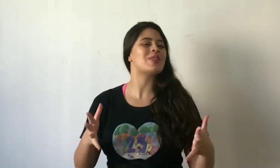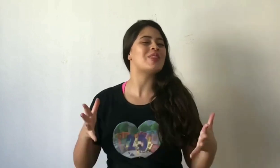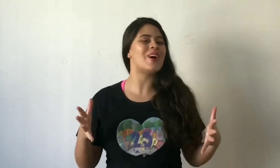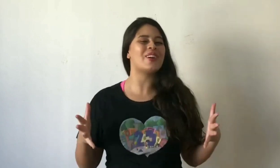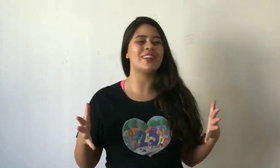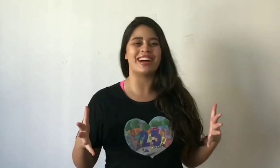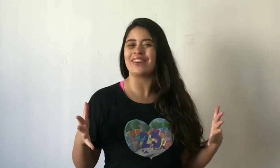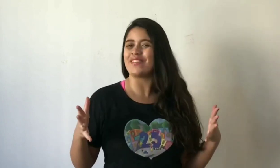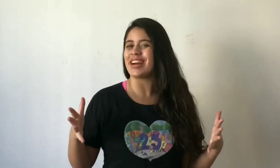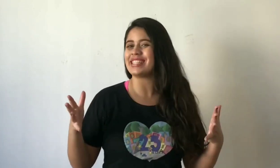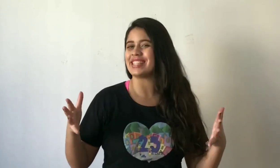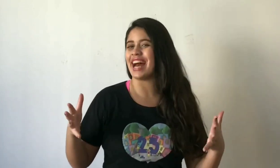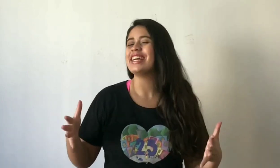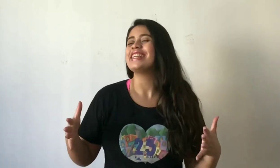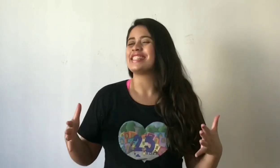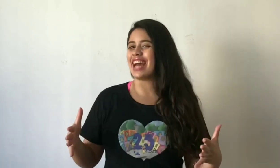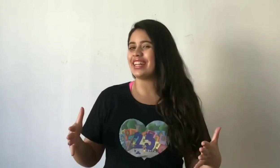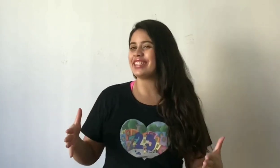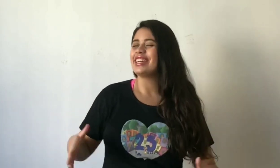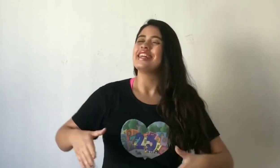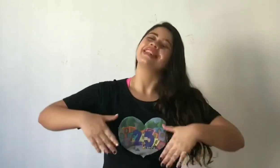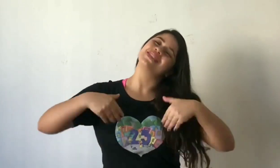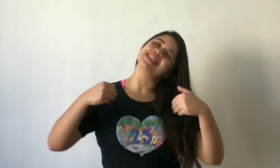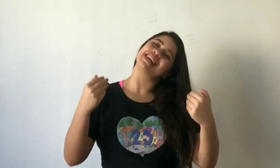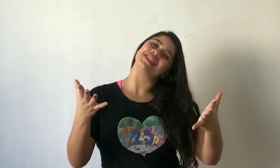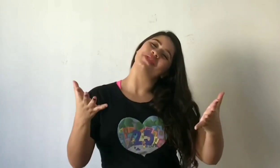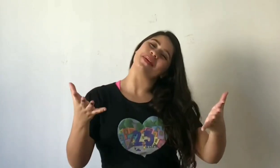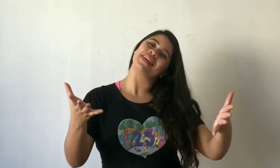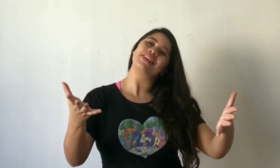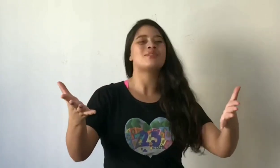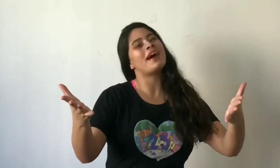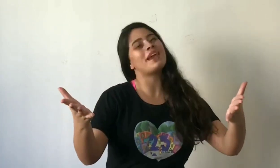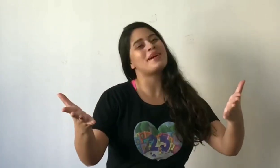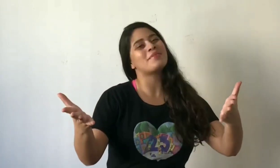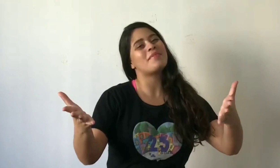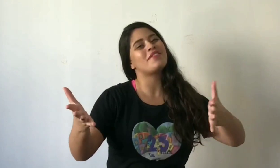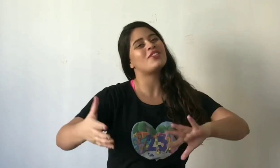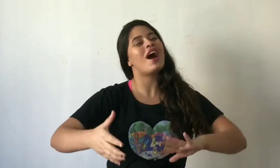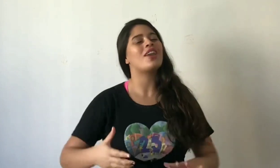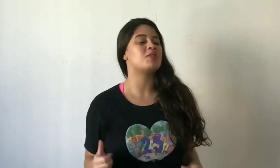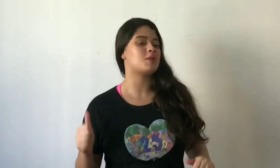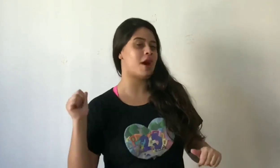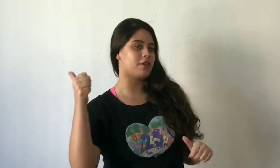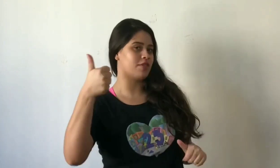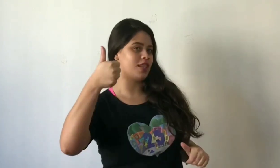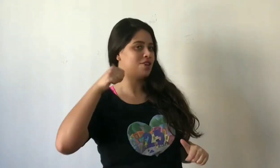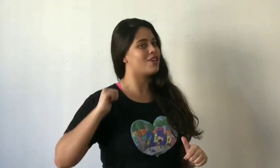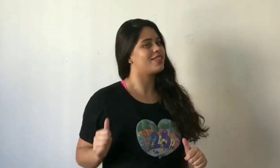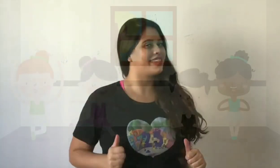logo, logo passar, certo? Então, sejam bem-vindos para mais uma videoaula. Eu espero que vocês gostem!